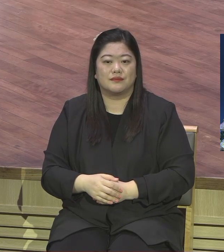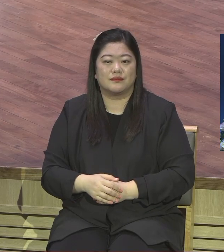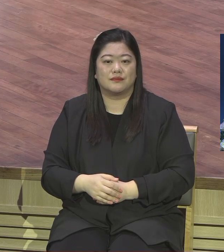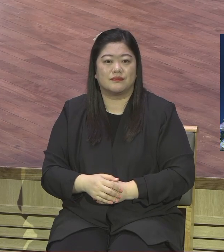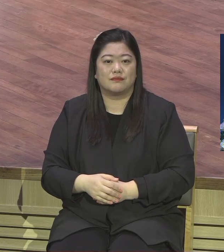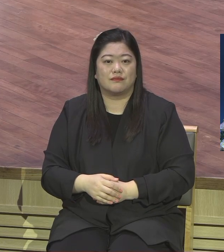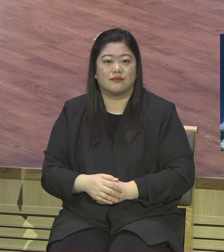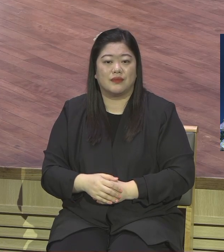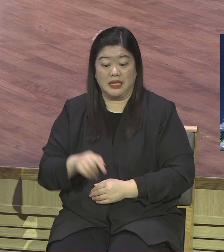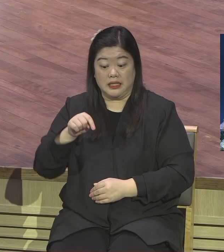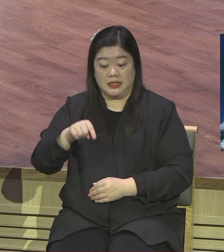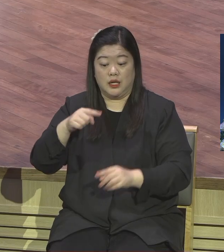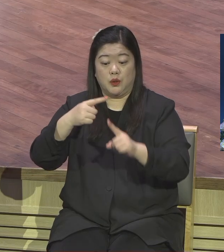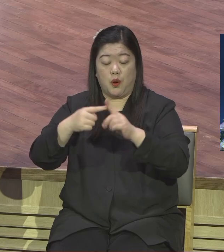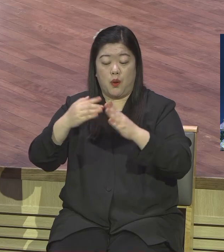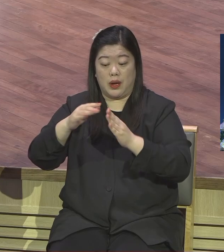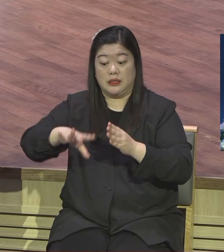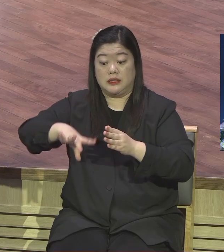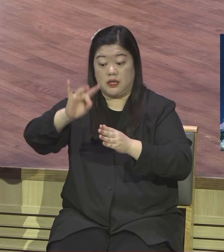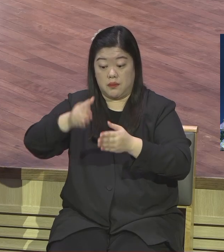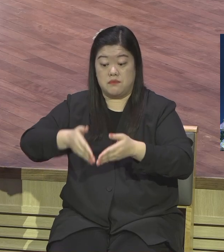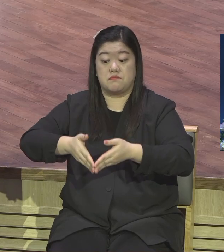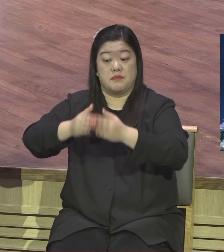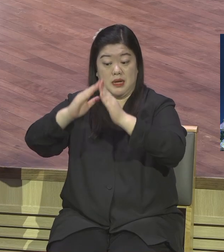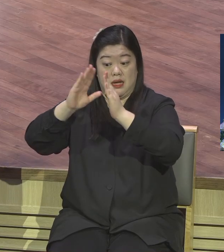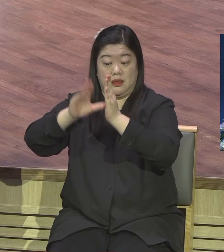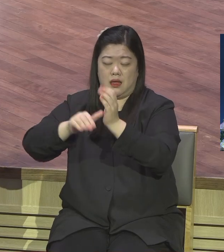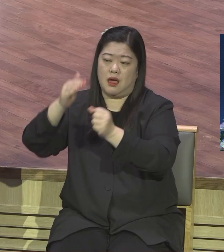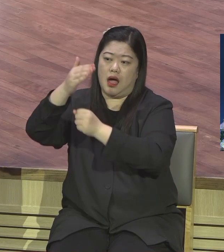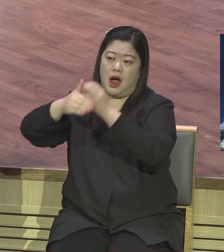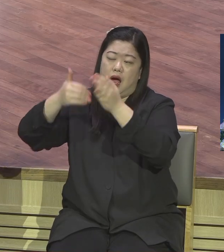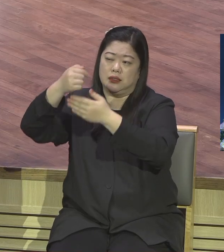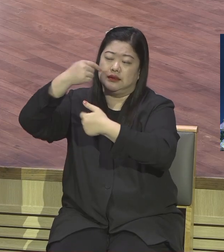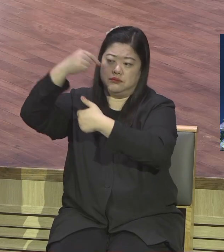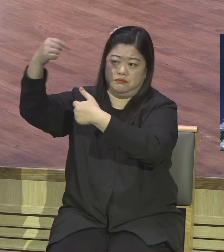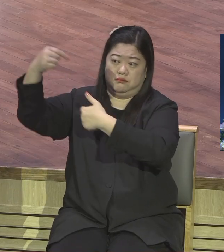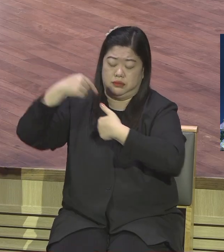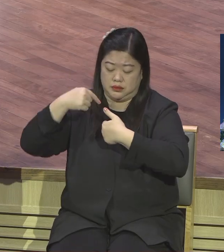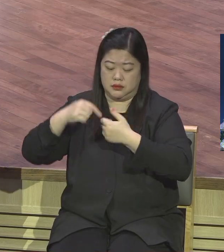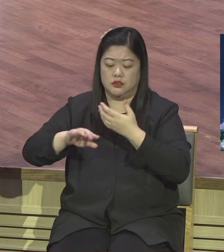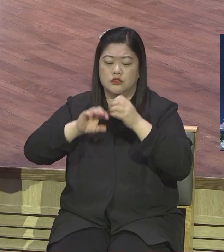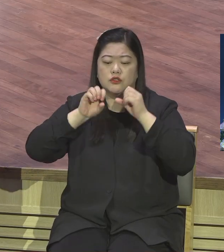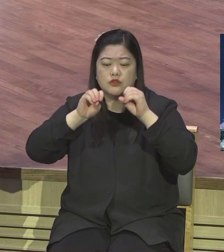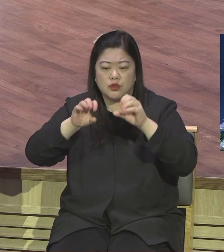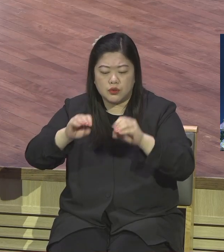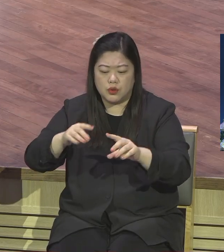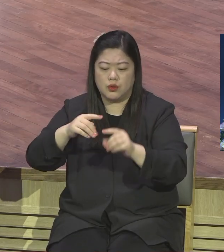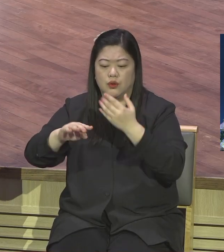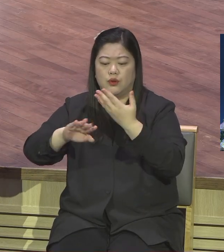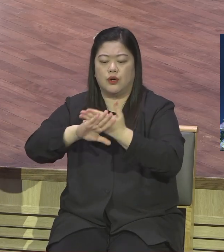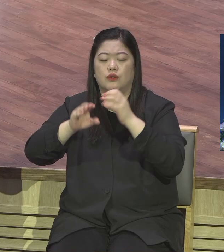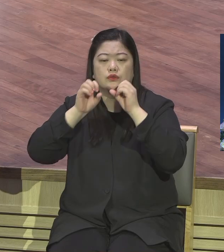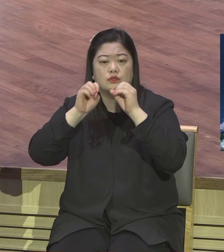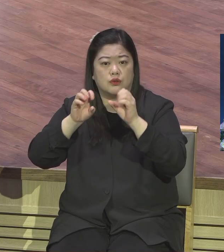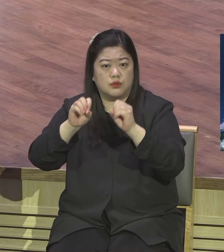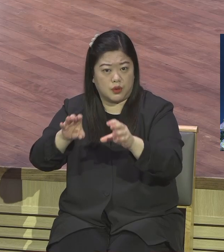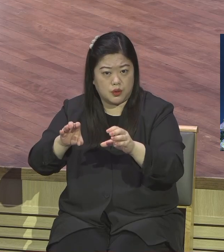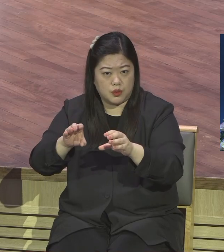하라 했지만 할 수 있는 최선을 다해서 그렇게 상황탈을 했지만 늘 건축을 했기 때문에 본격적으로 확실하게